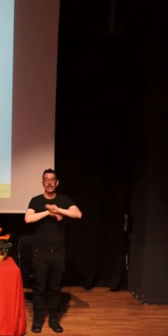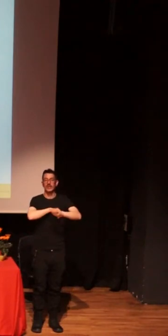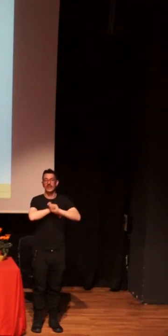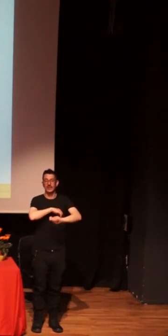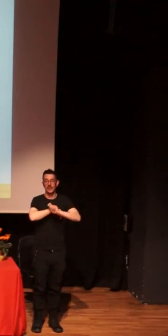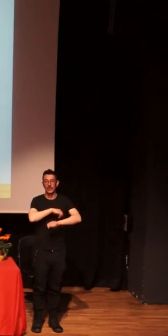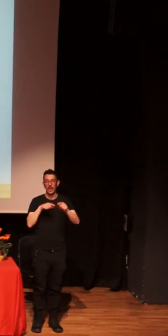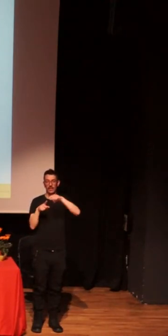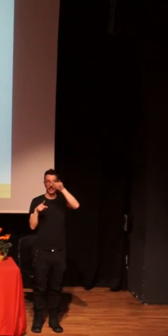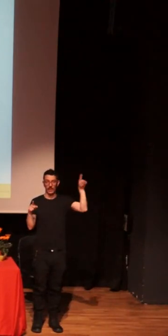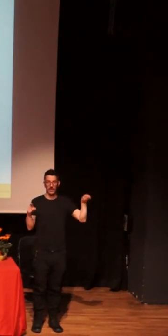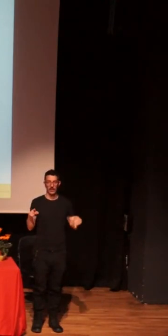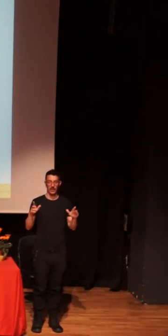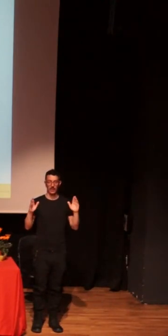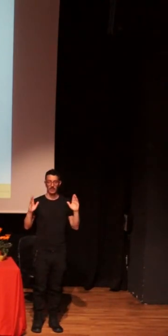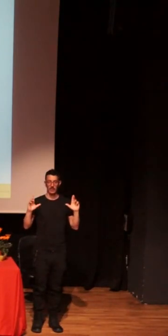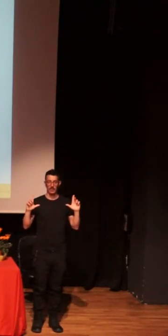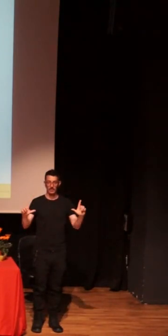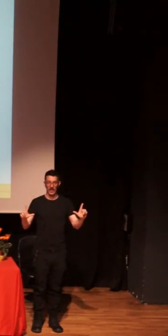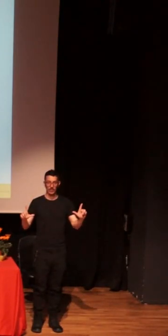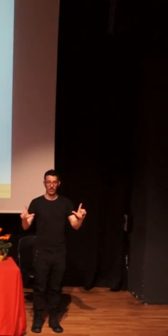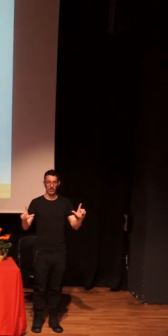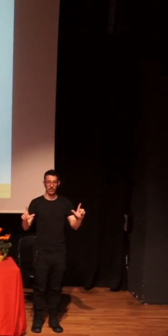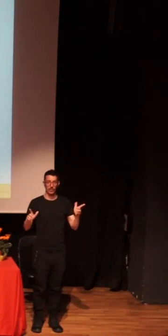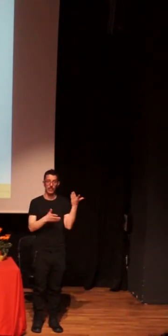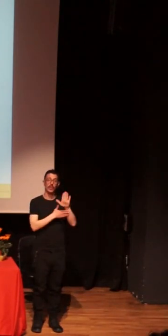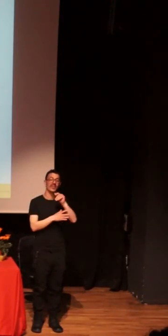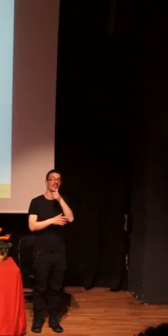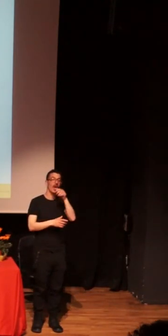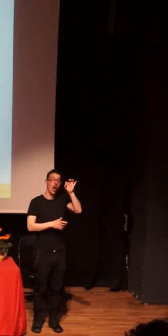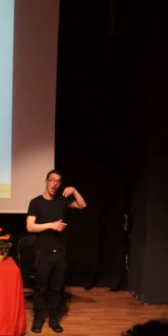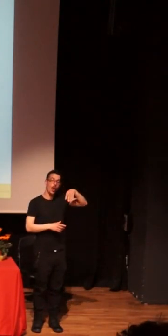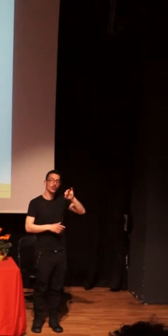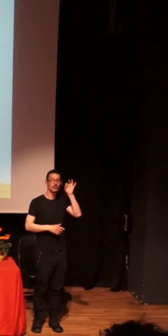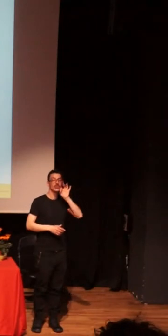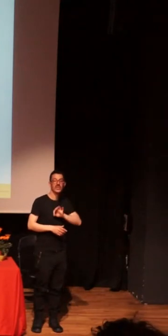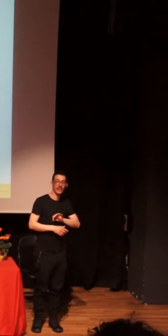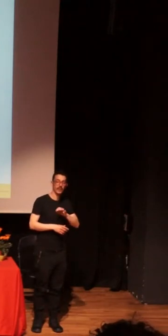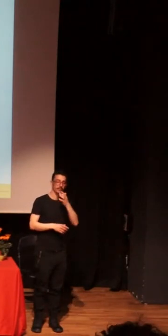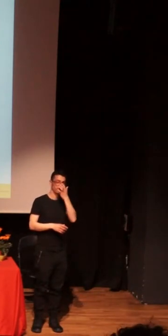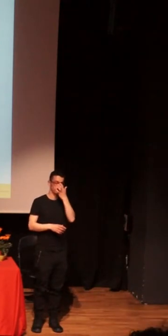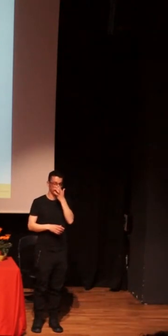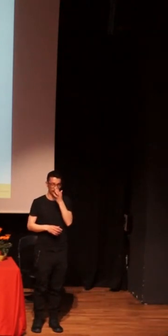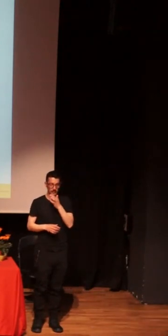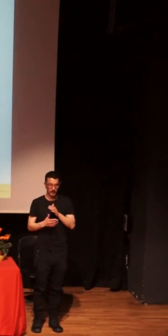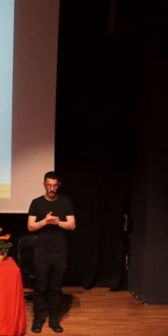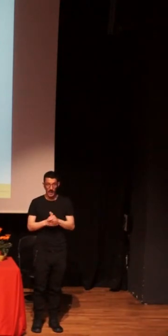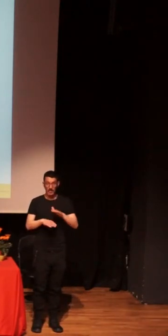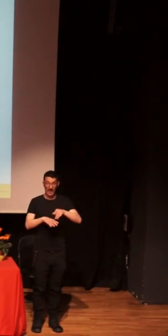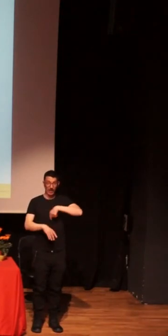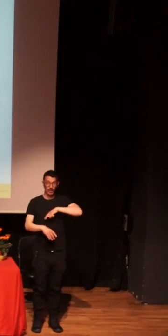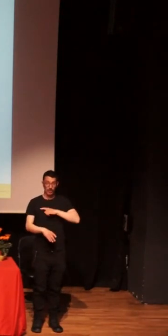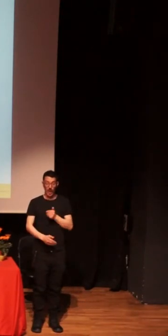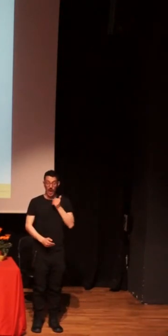propone ONU-SIDA de salud, dignidad y prevención positivas para que podamos avanzar no solamente